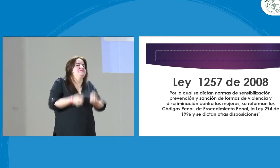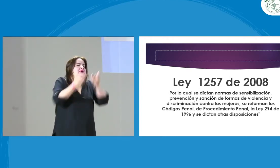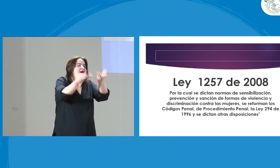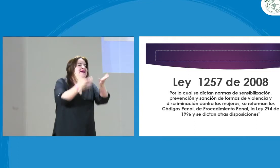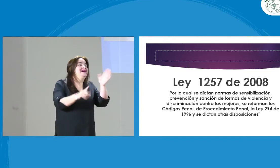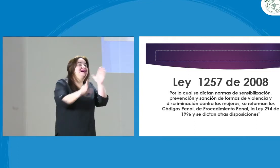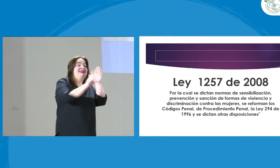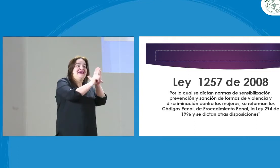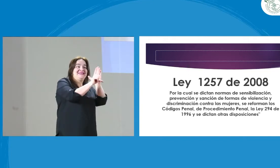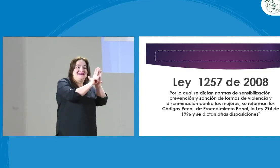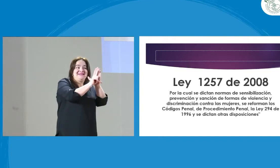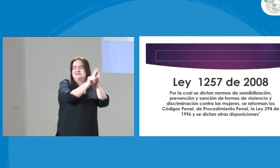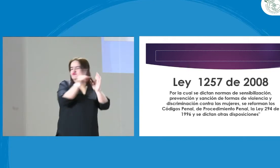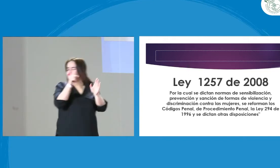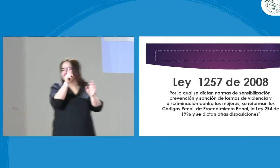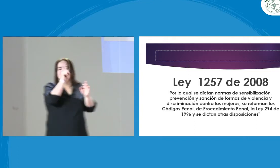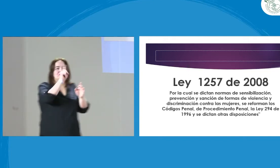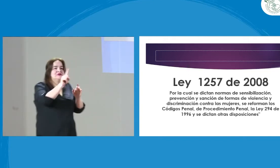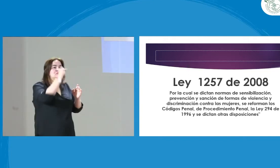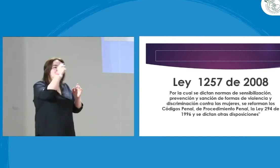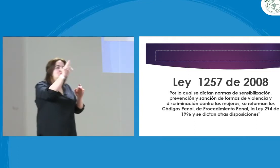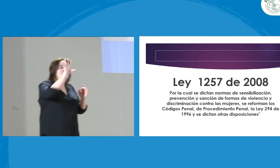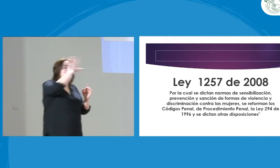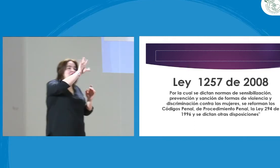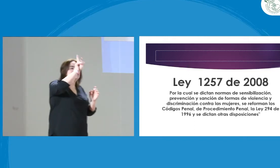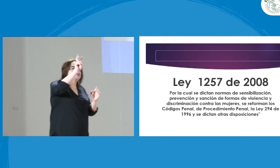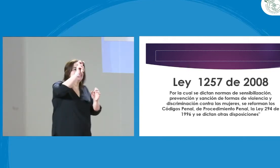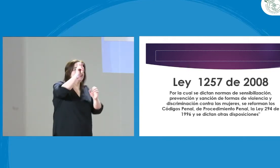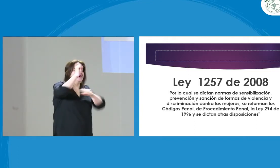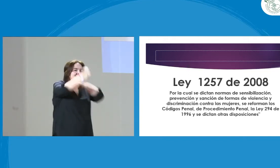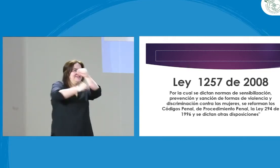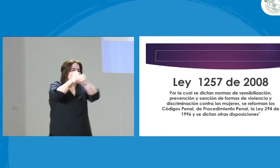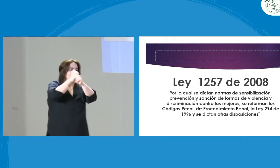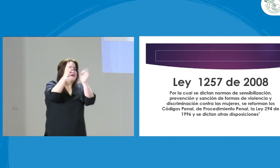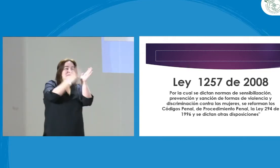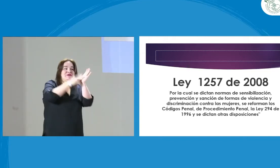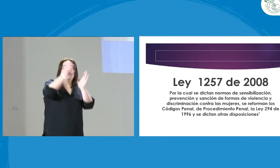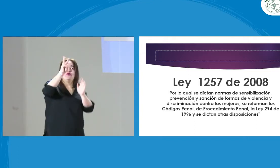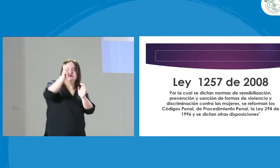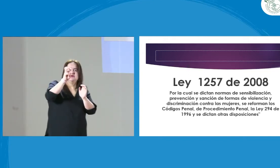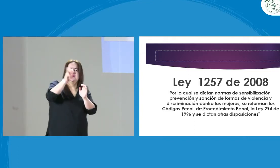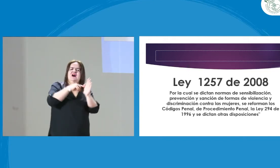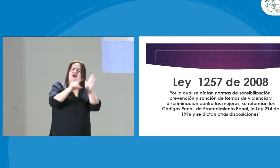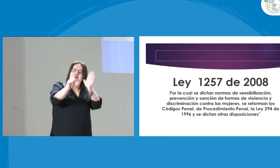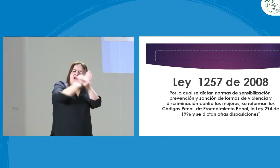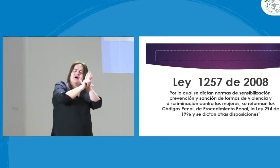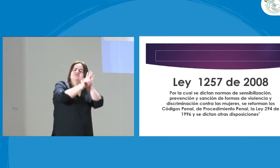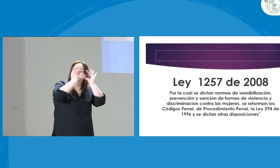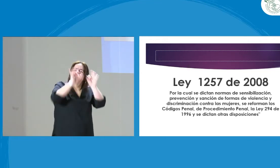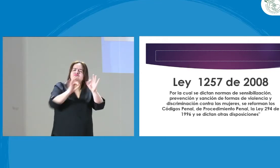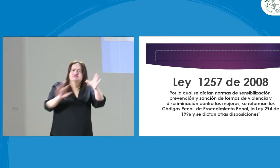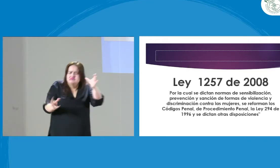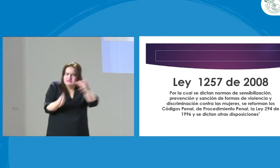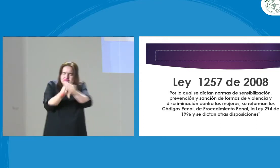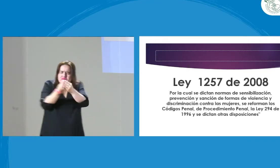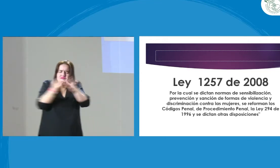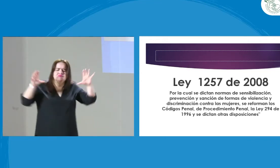Claro, hemos notado que estas desventajas las podemos relacionar, por ejemplo, con la ley 1257 del 2008.